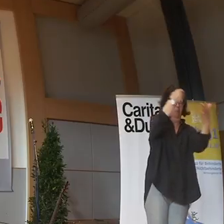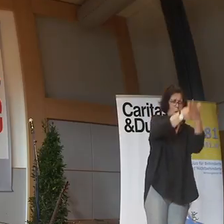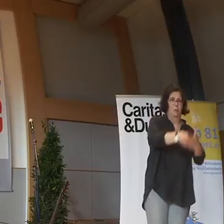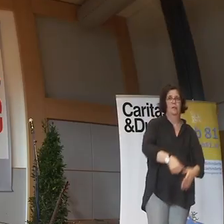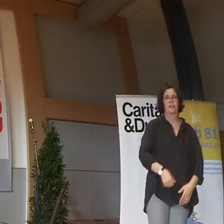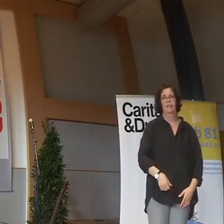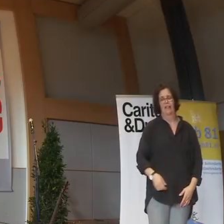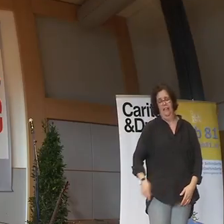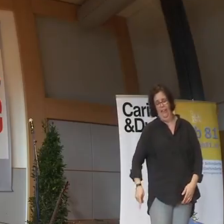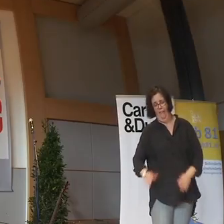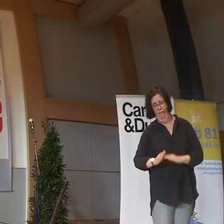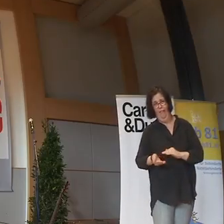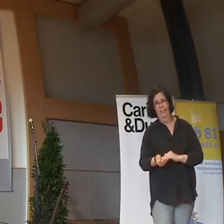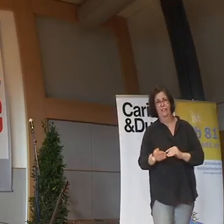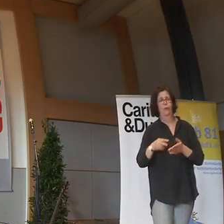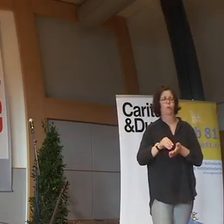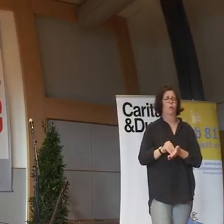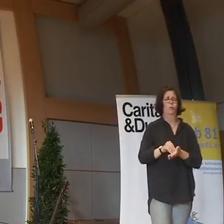Wenn ich an die Ferschen anführe.